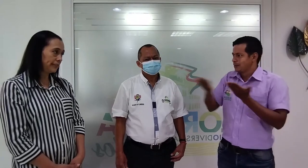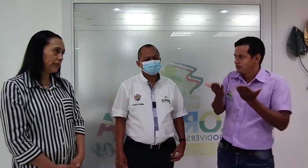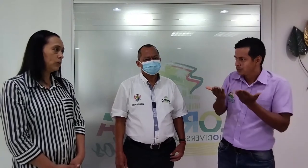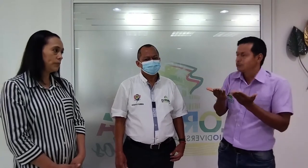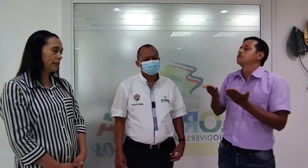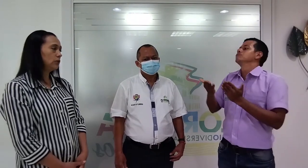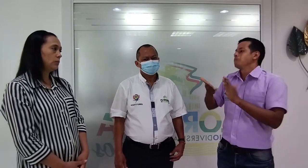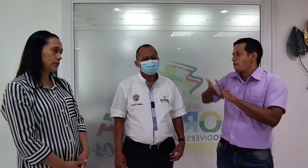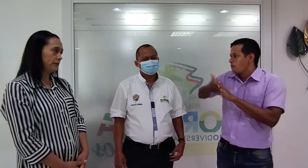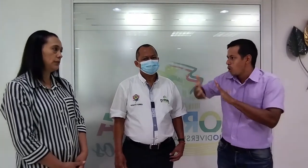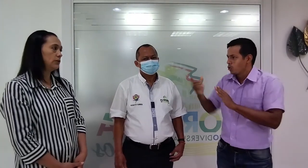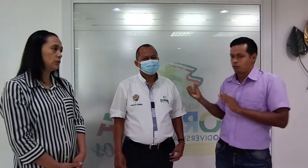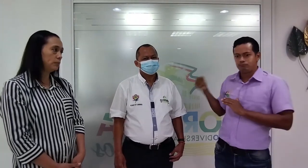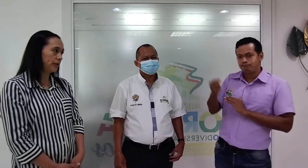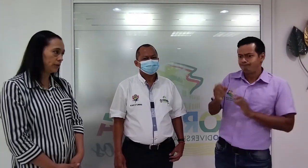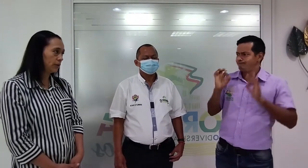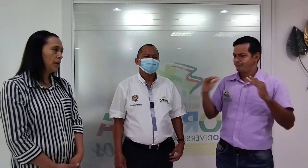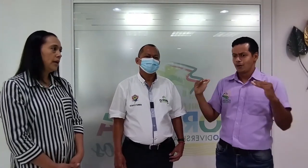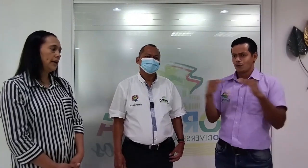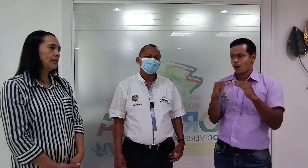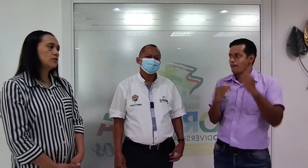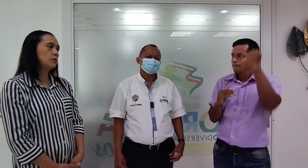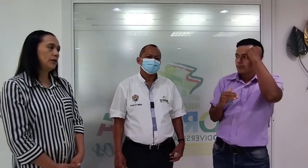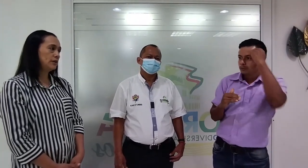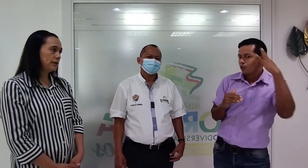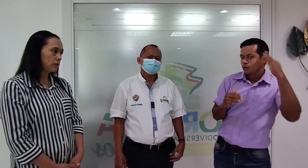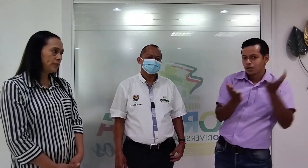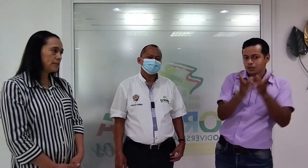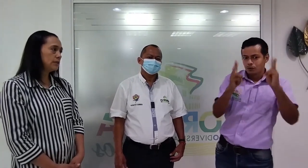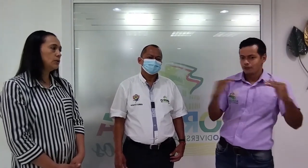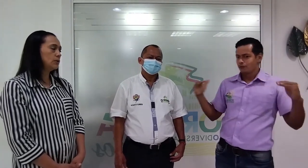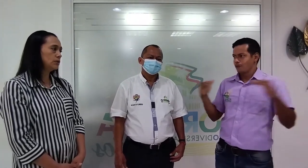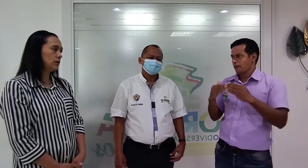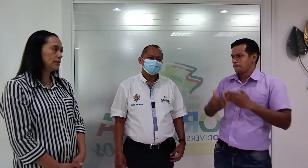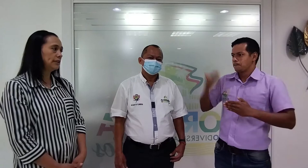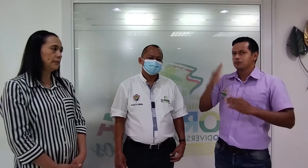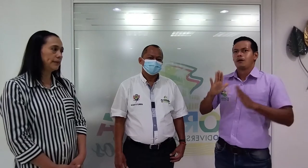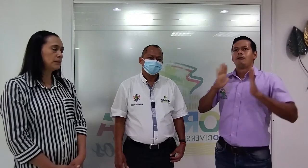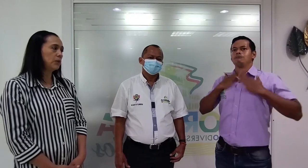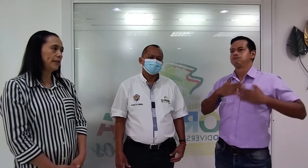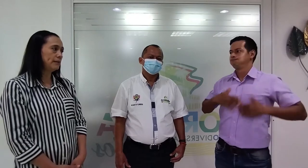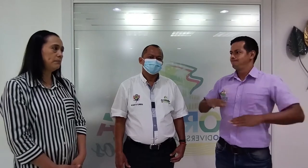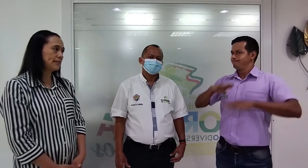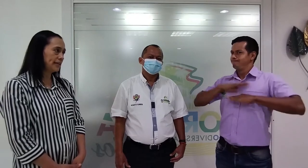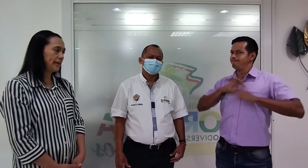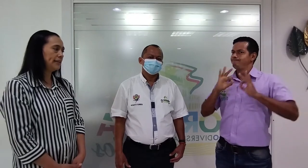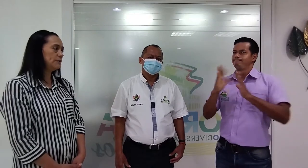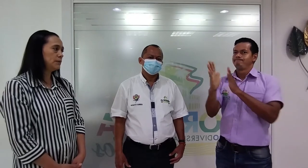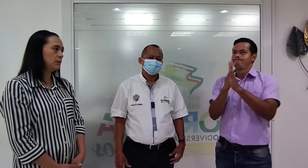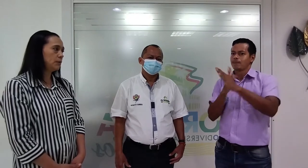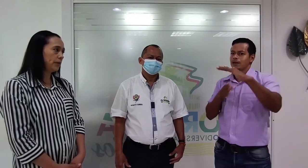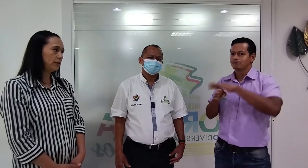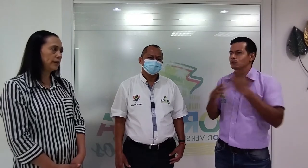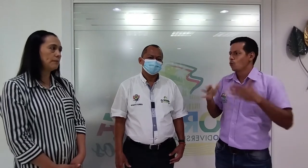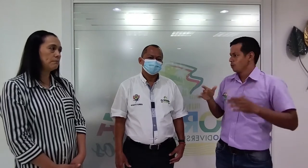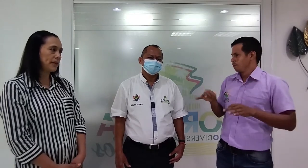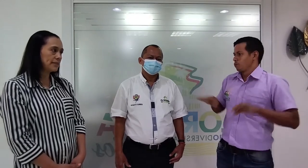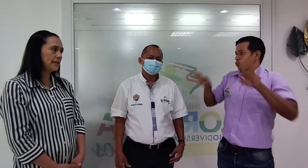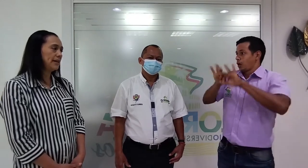siga cumpliendo como se ha venido cumpliendo. Los modelos lingüísticos y los intérpretes puedan empezar en el mismo momento que empiece el